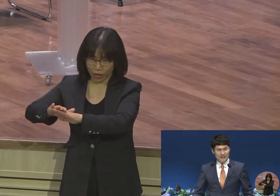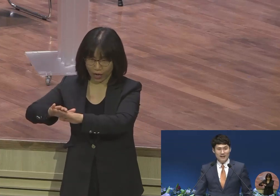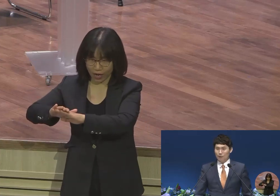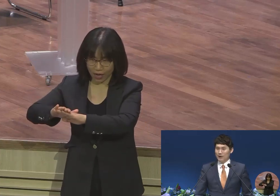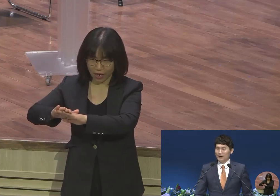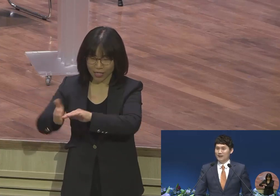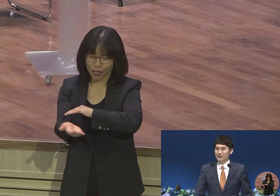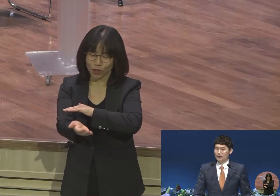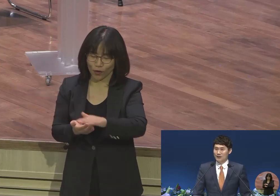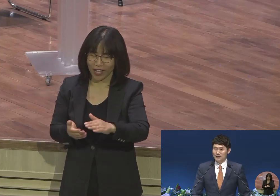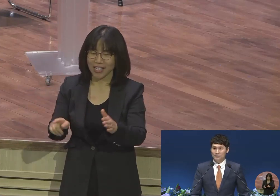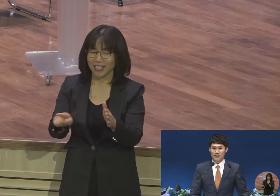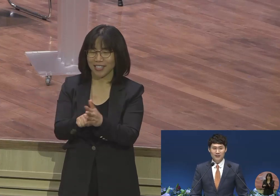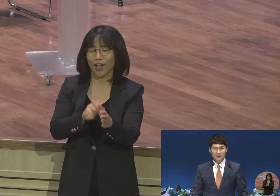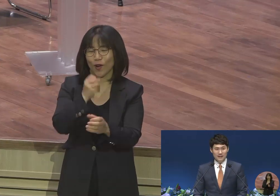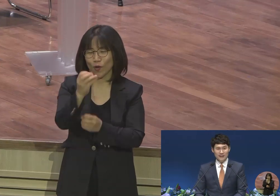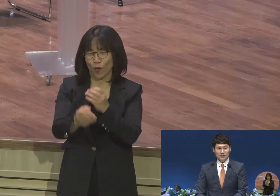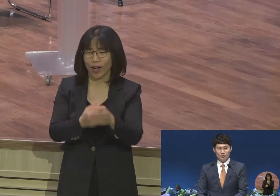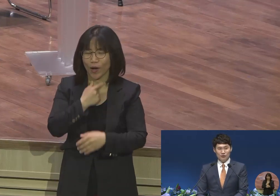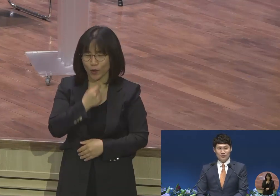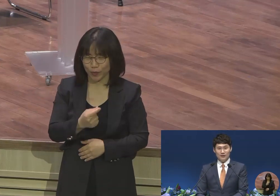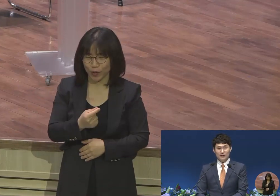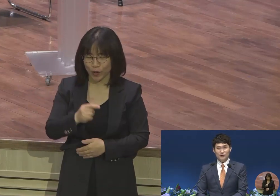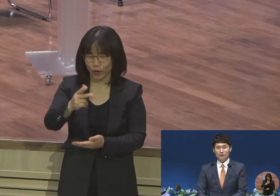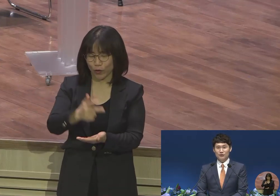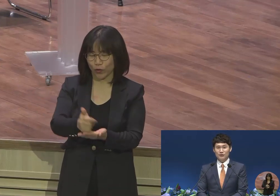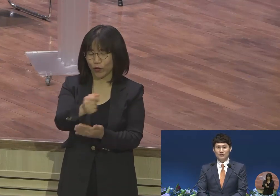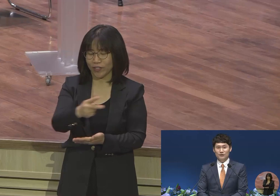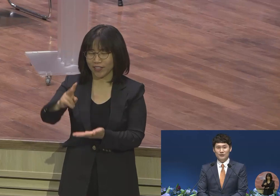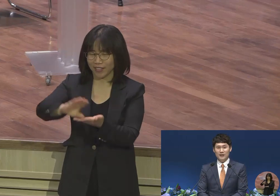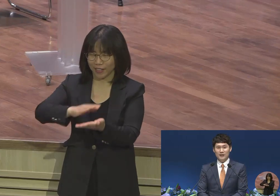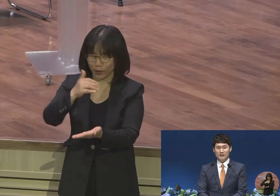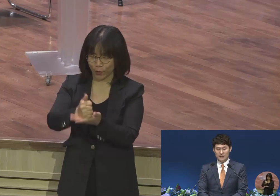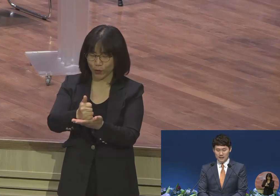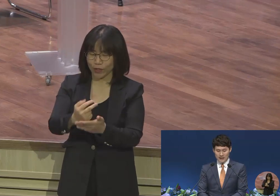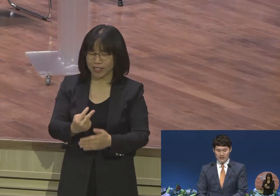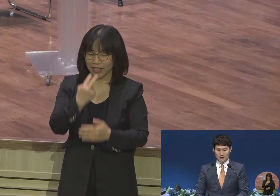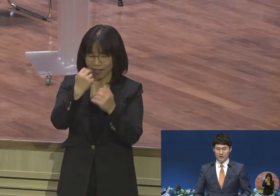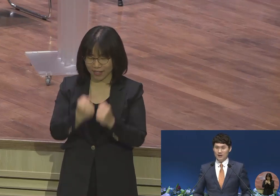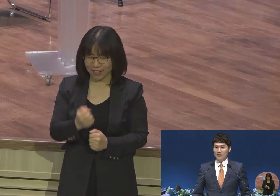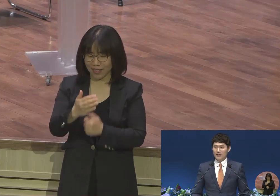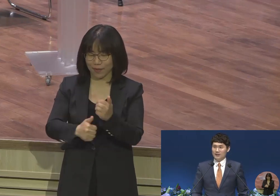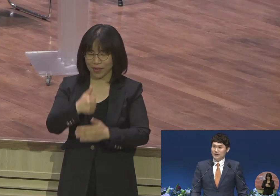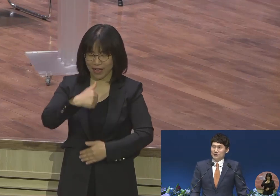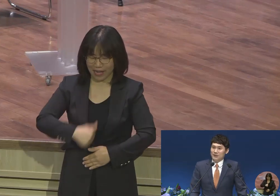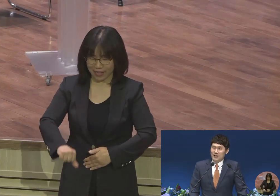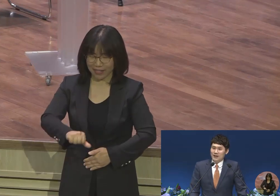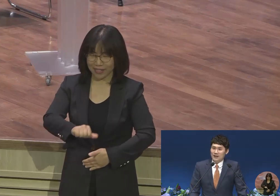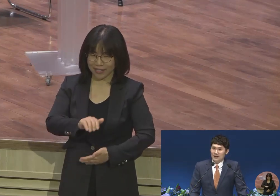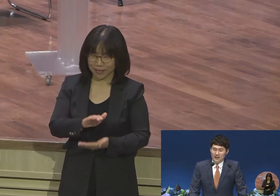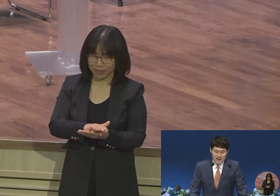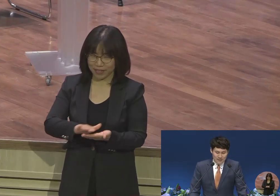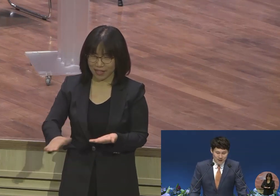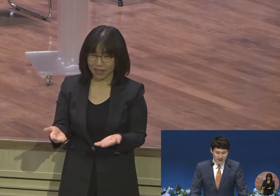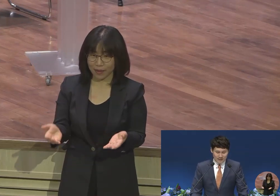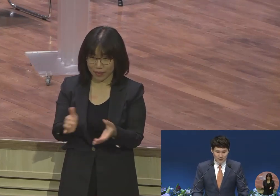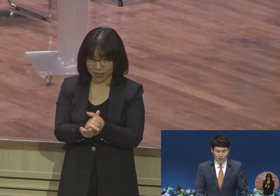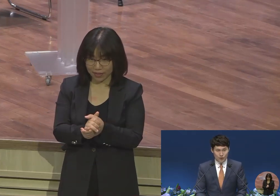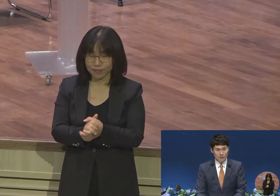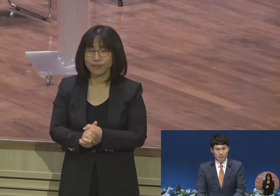신앙 고백하도록 하겠습니다 주는 그리스도시여 살아계신 하나님의 아들이십니다 우리 옆에